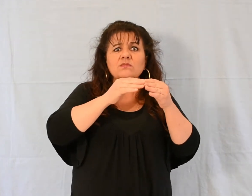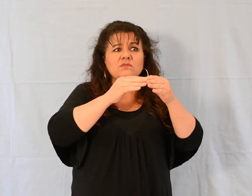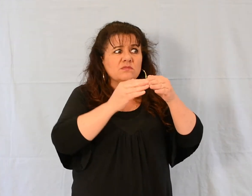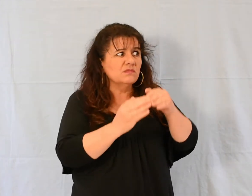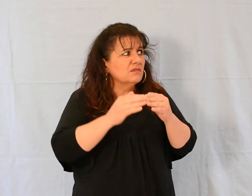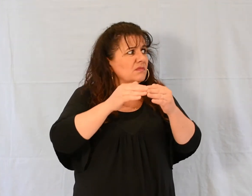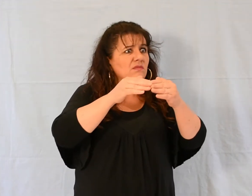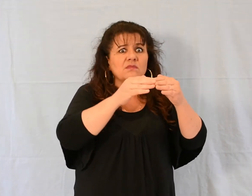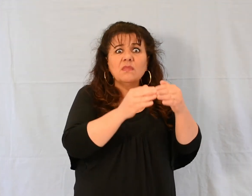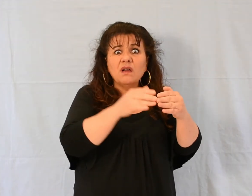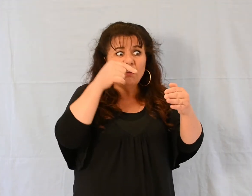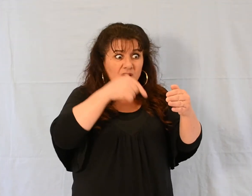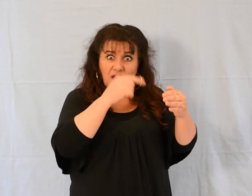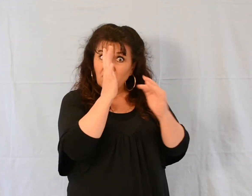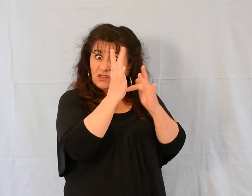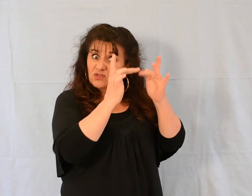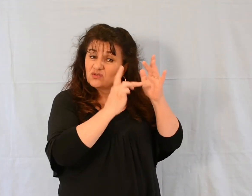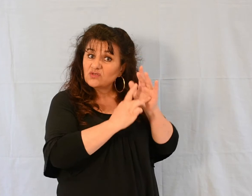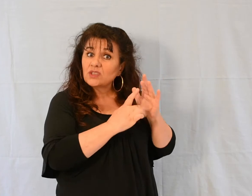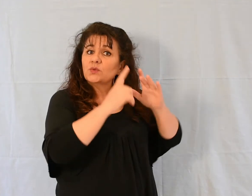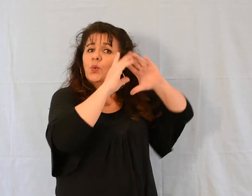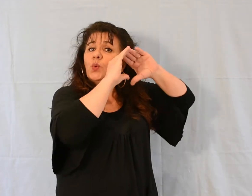Lui dormait sur le coussin à l'arrière.